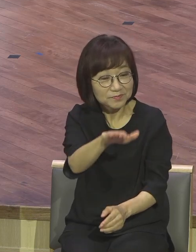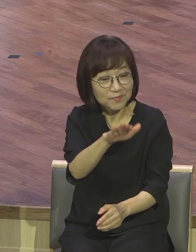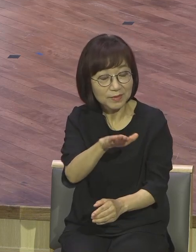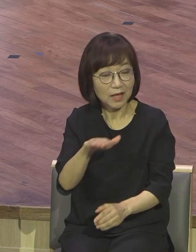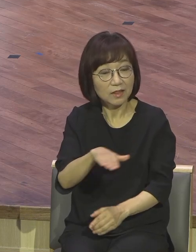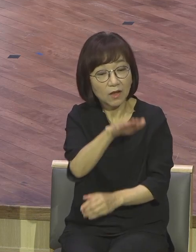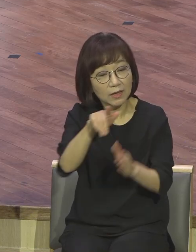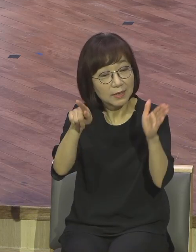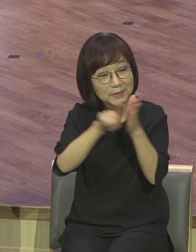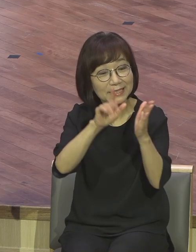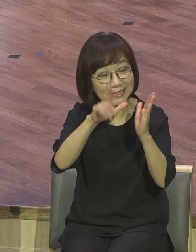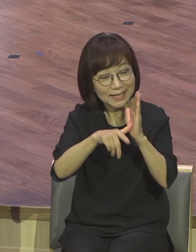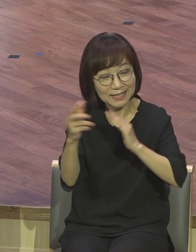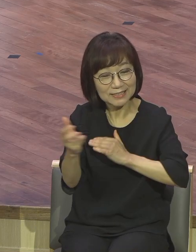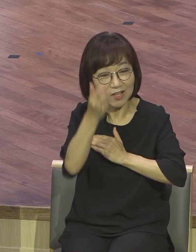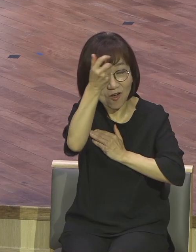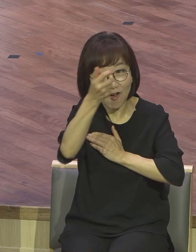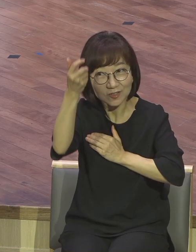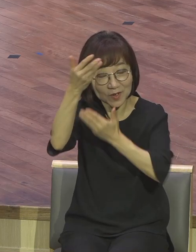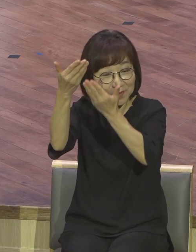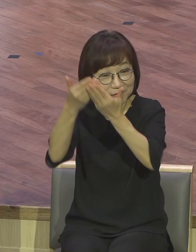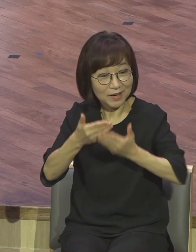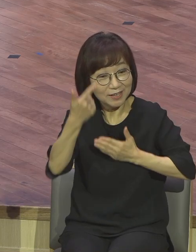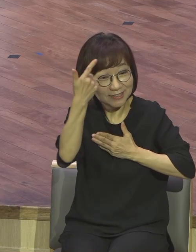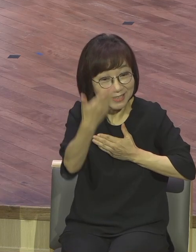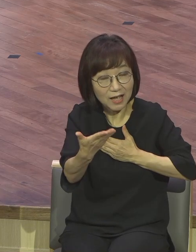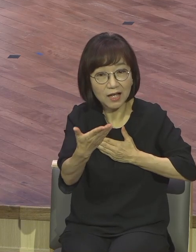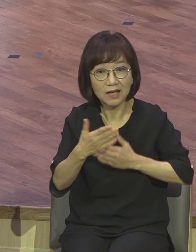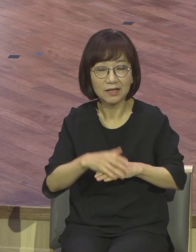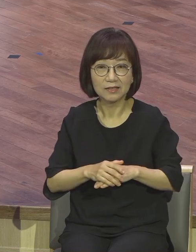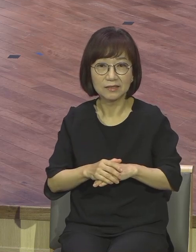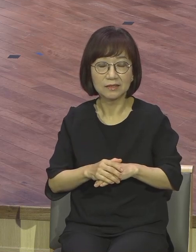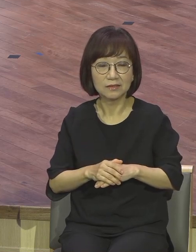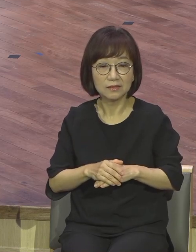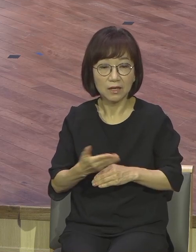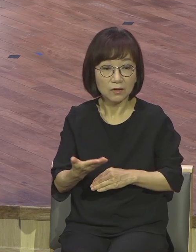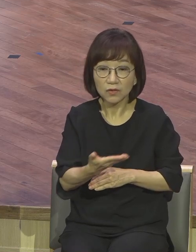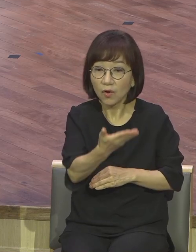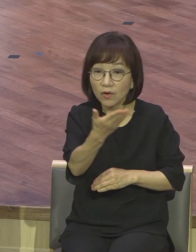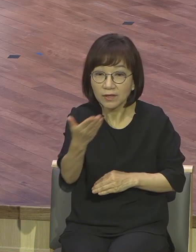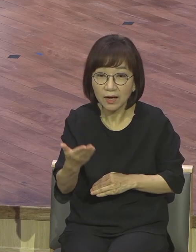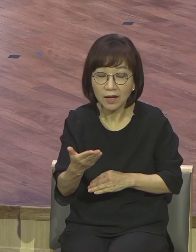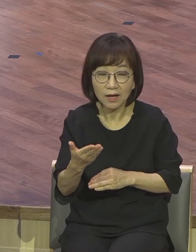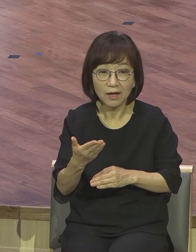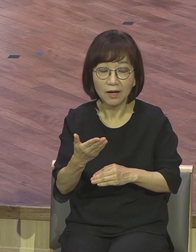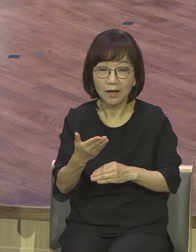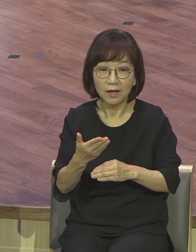때에 성령 받았냐? 너희가 믿을 때에 성령 받았냐? 그렇게 물으니까